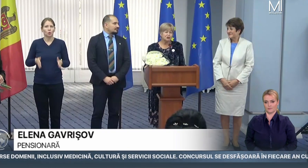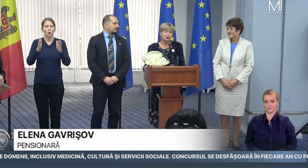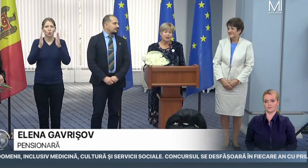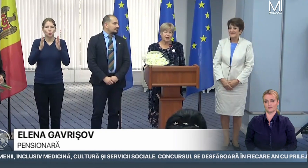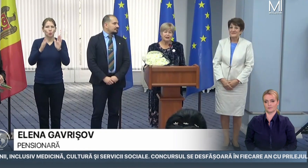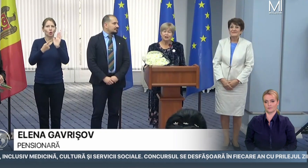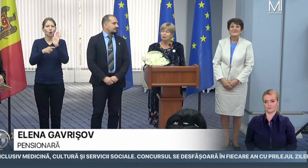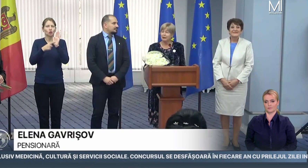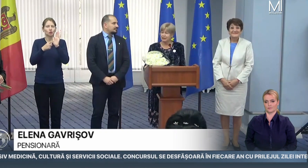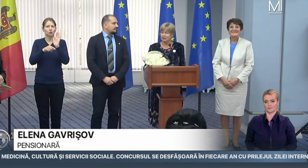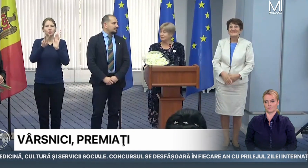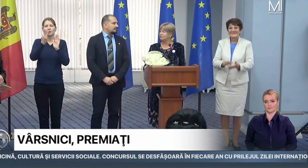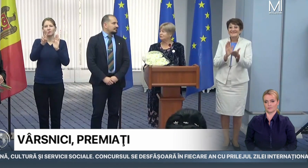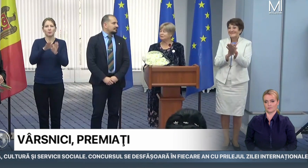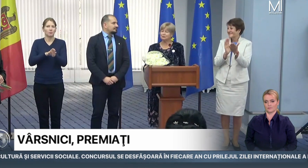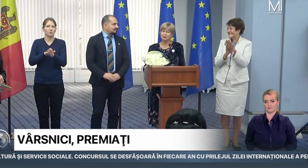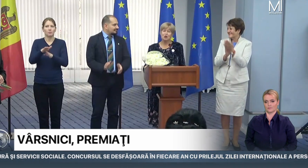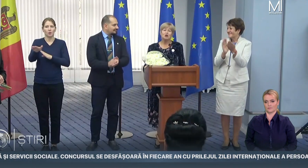62 de ani împlinit.